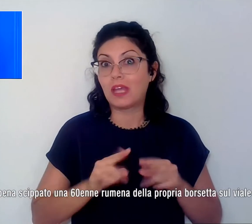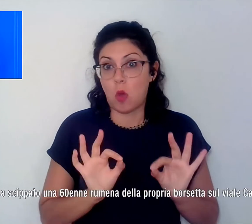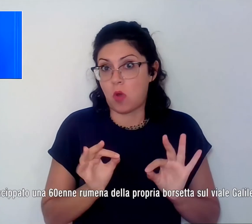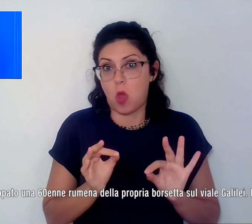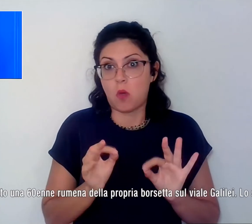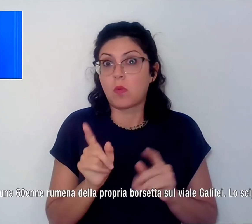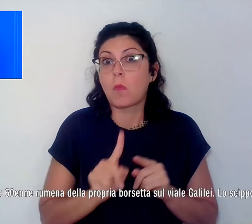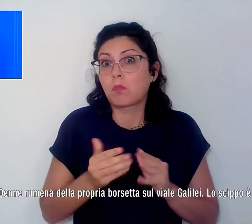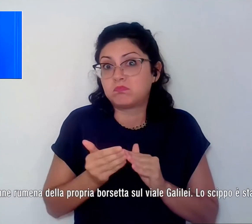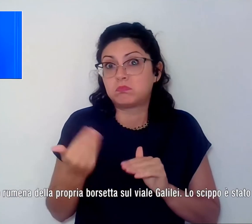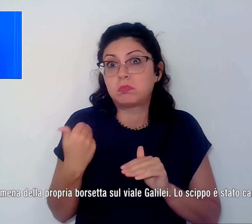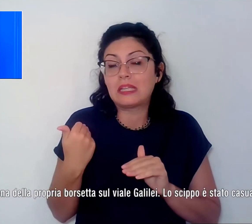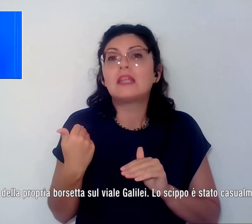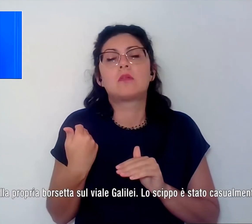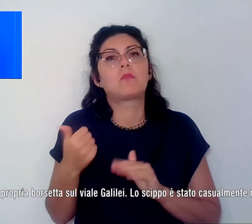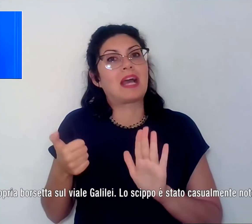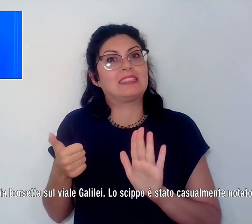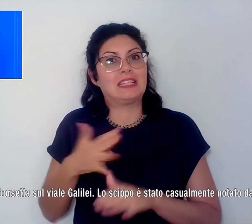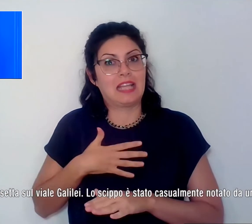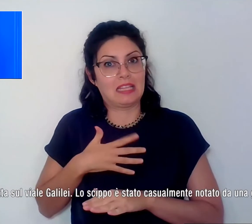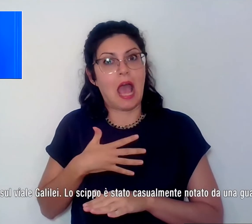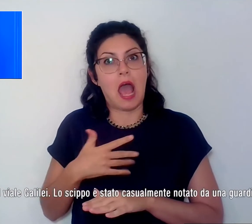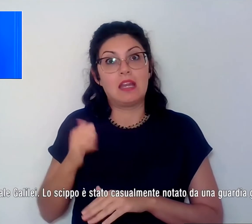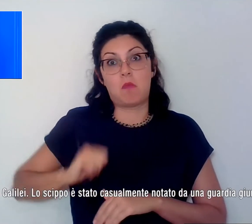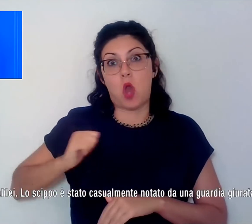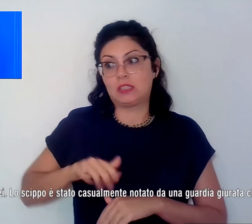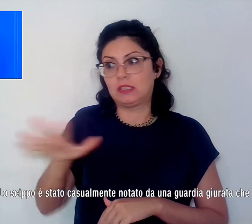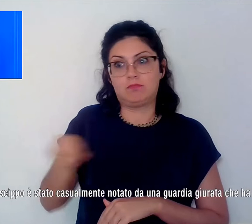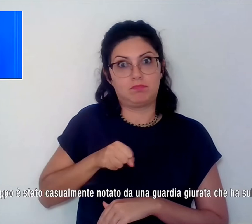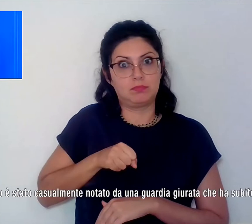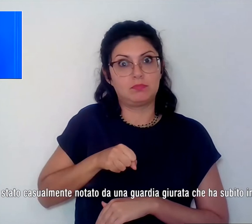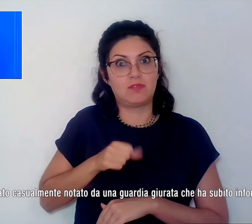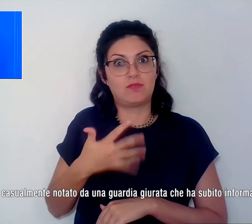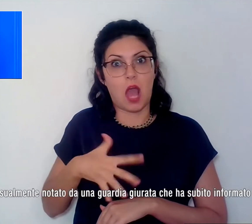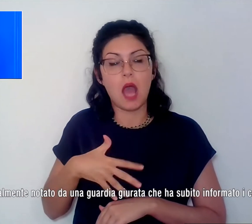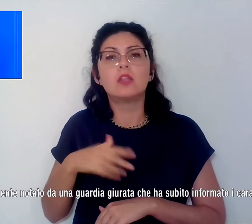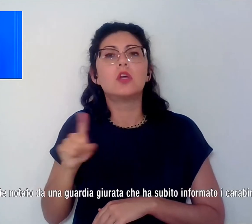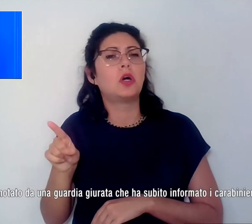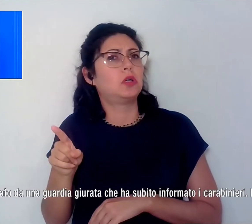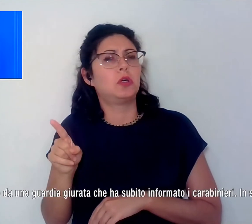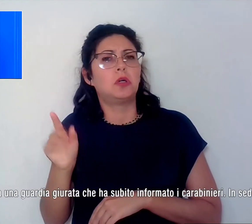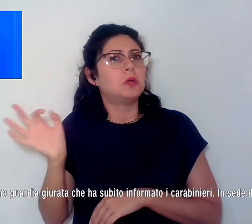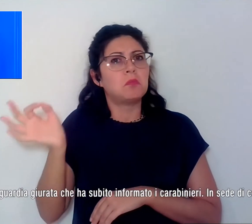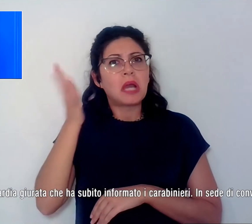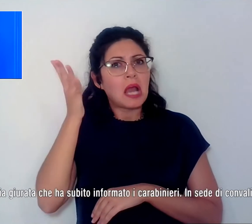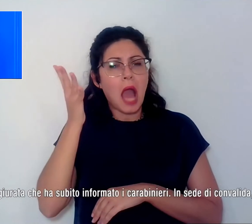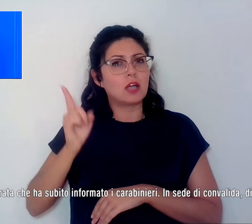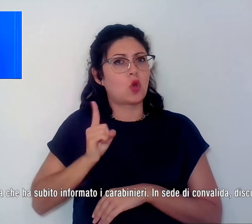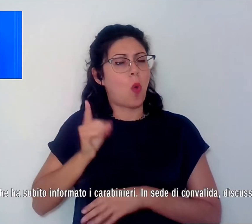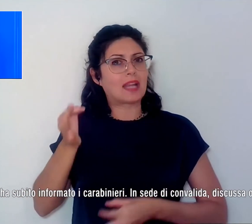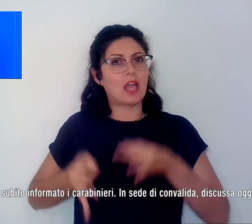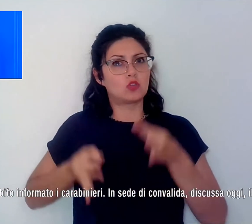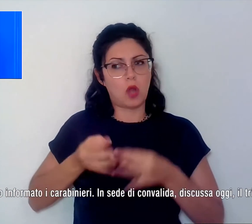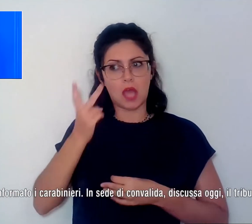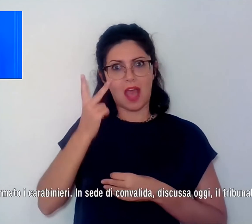donna di 60 anni della propria borsetta. Lo scippo è stato casualmente notato da una guardia giurata che ha subito